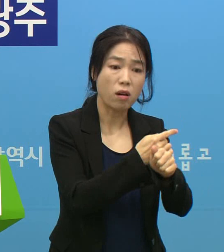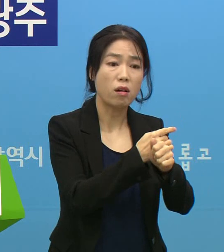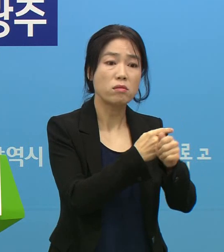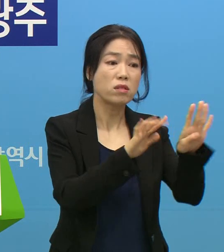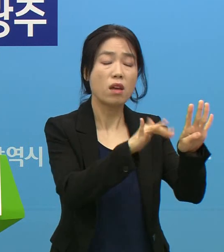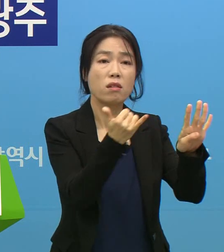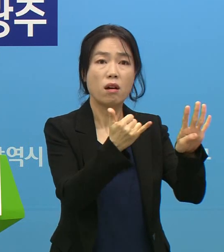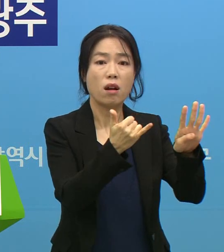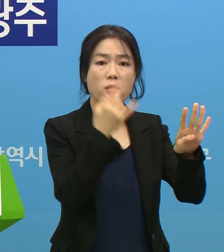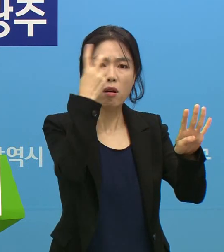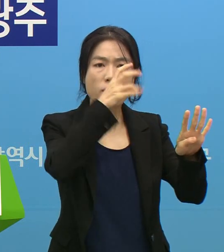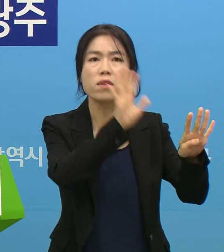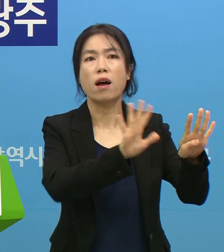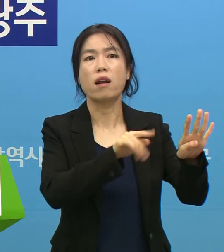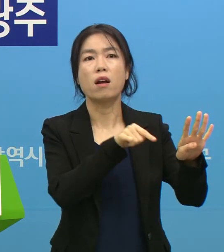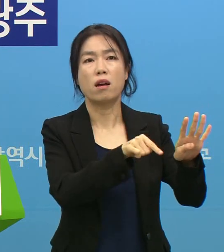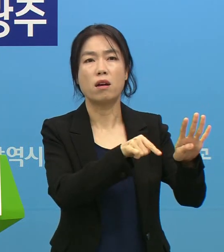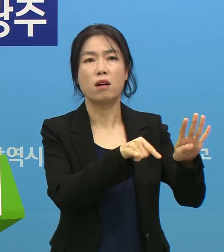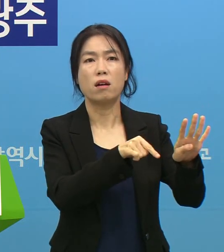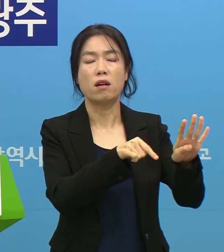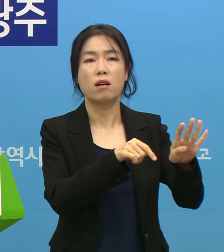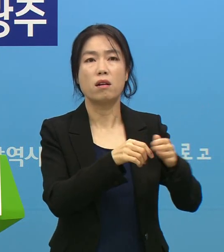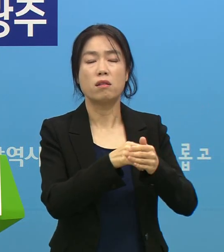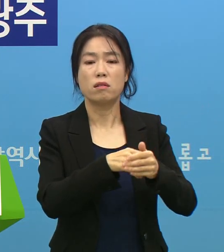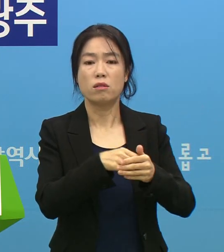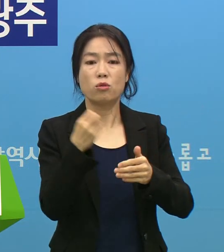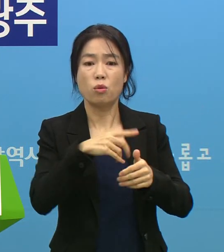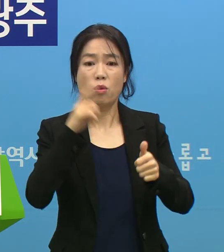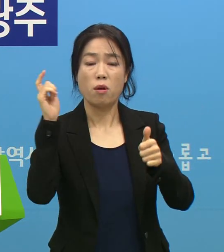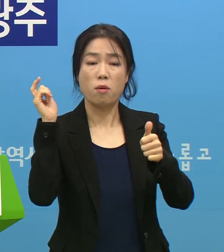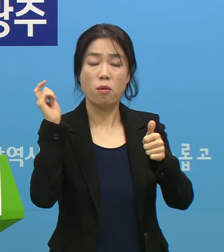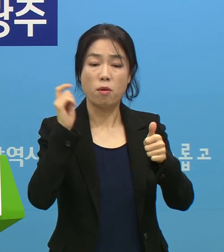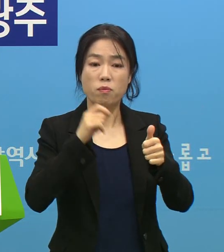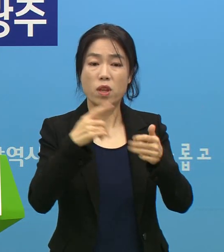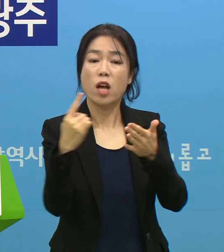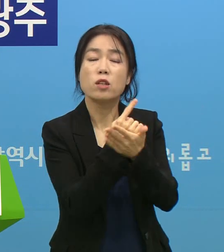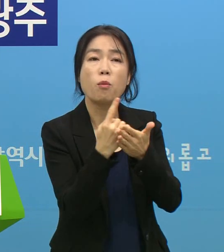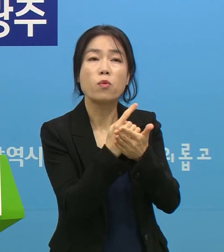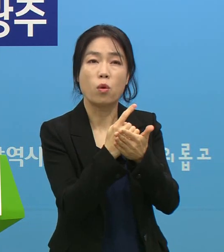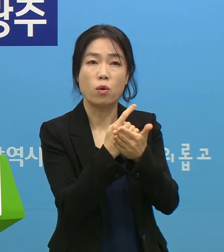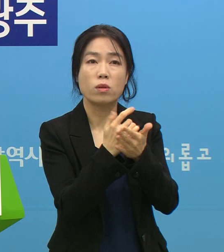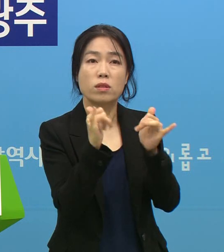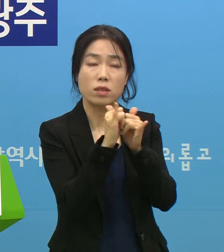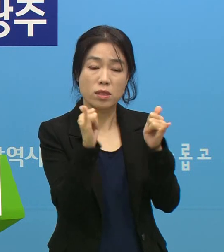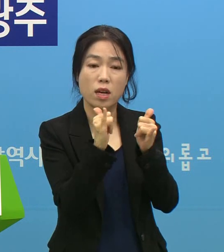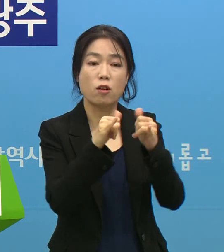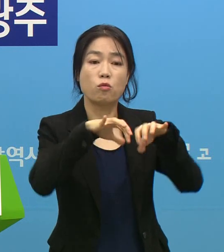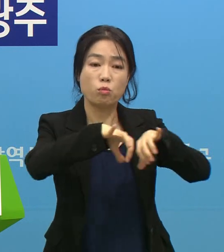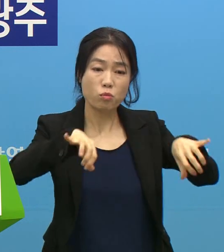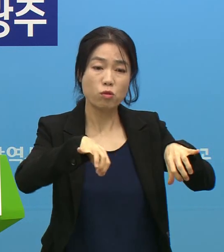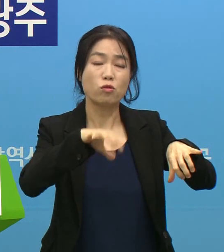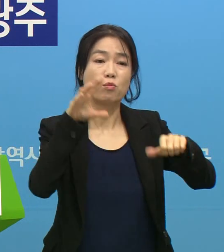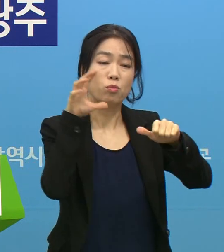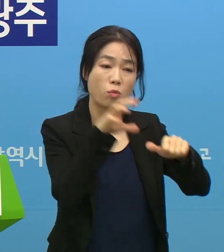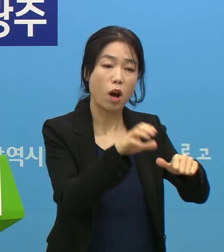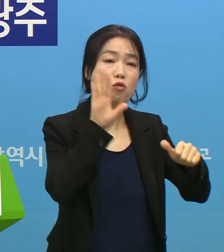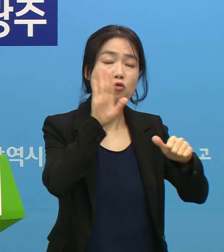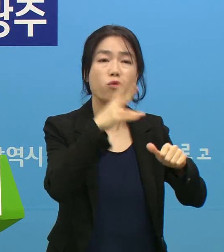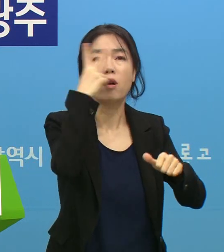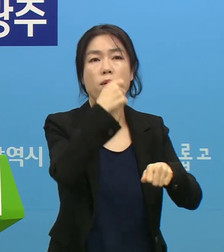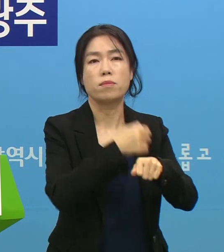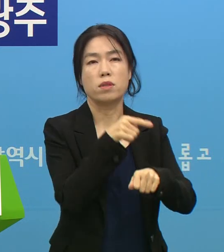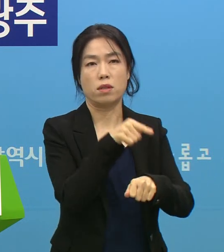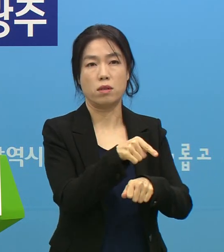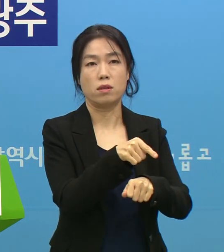한 명만 검사를 하도록 했고 나머지는 접촉자로 분류된 다음에야 지금 검사를